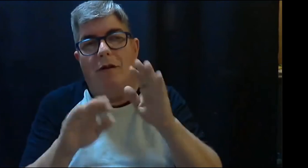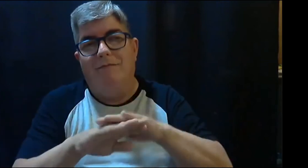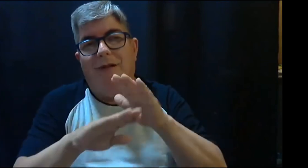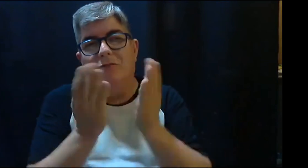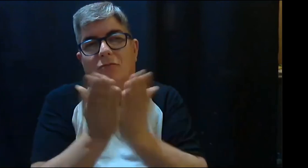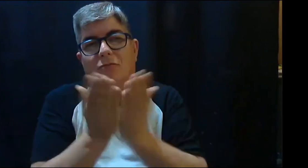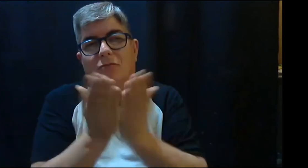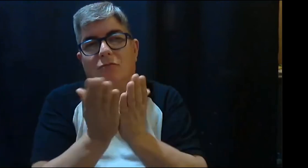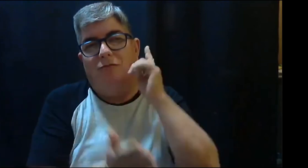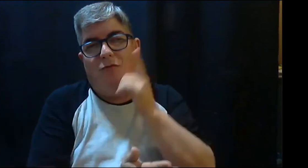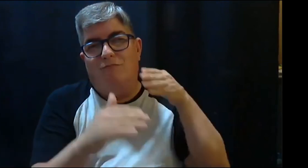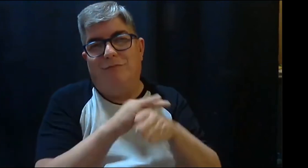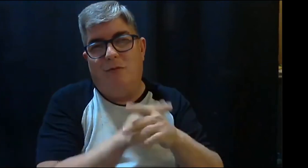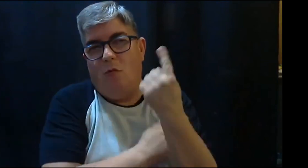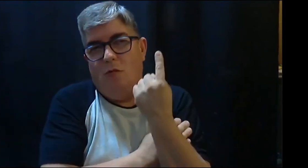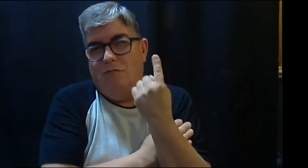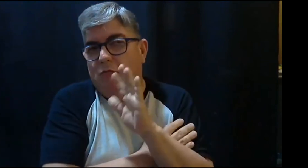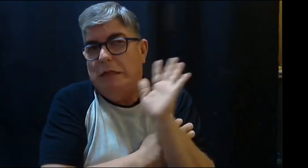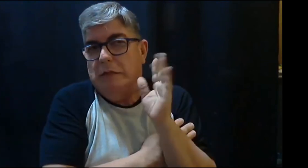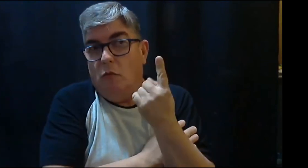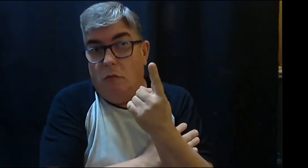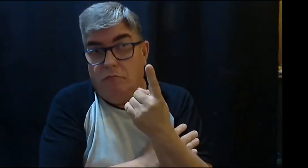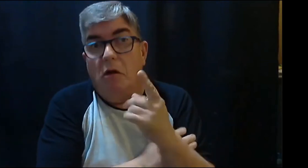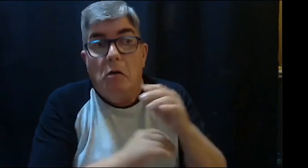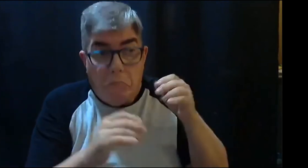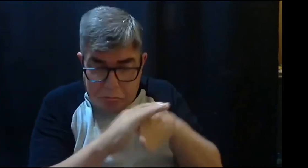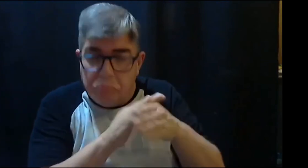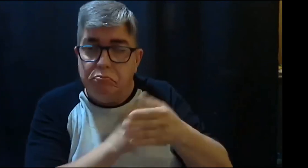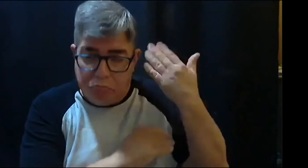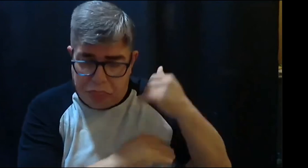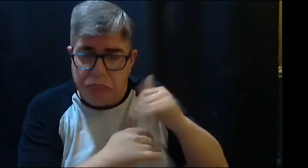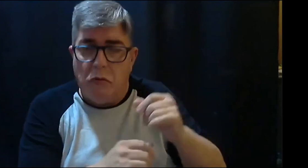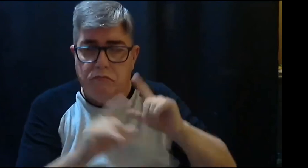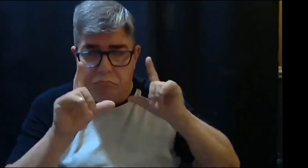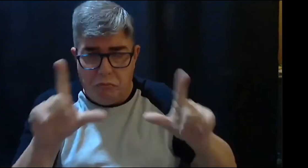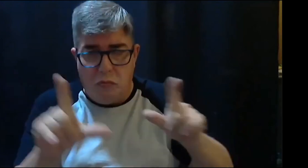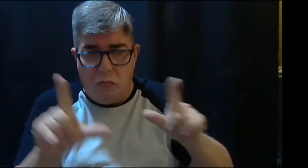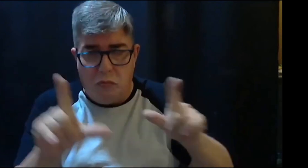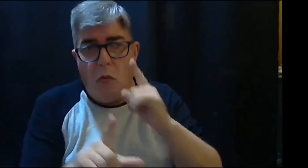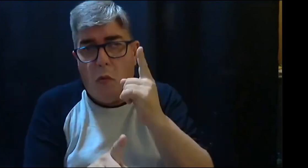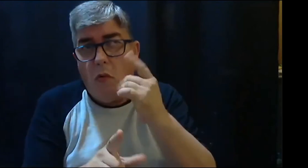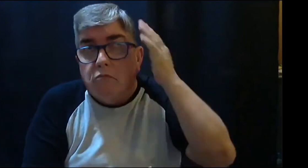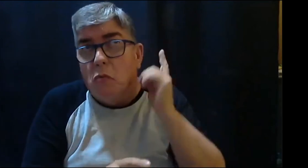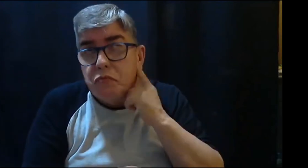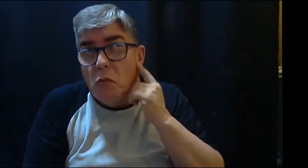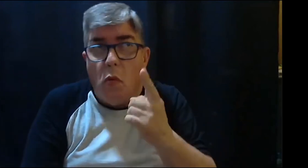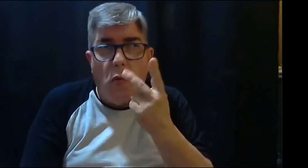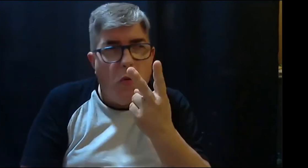hace falta mucho más poder tener esa accesibilidad y poderlo hacer especialmente